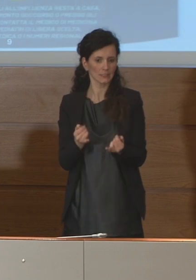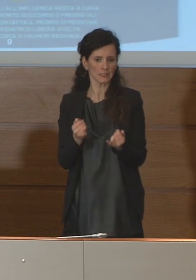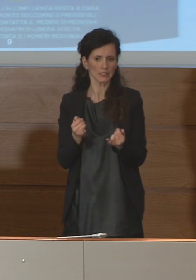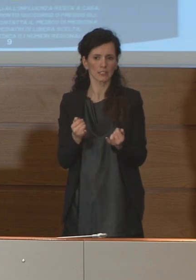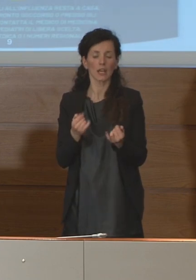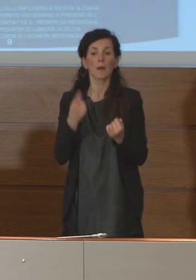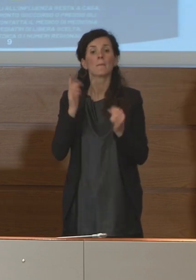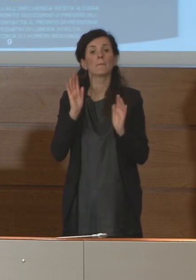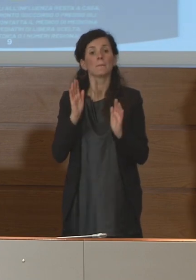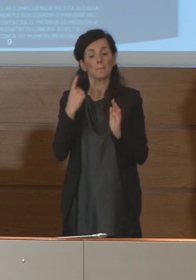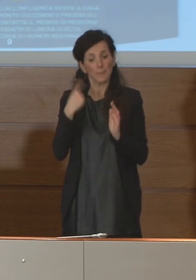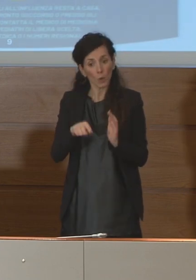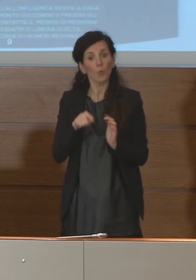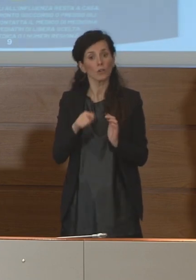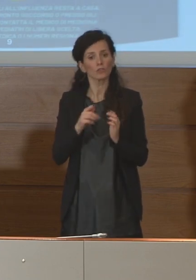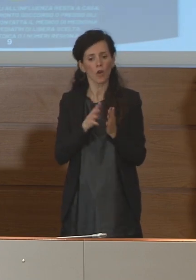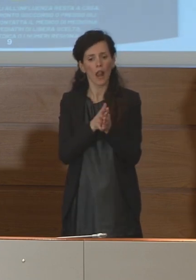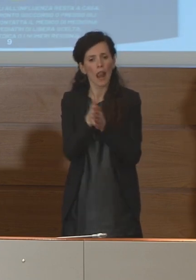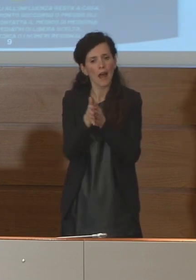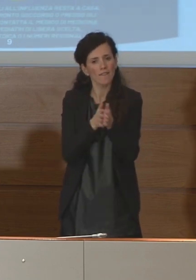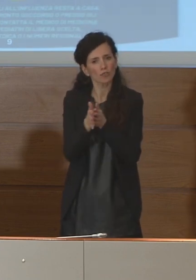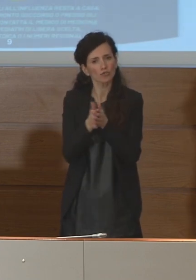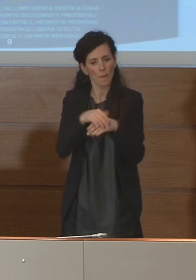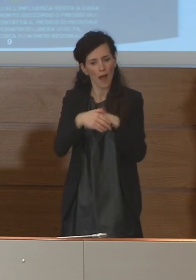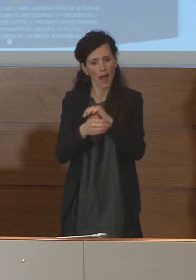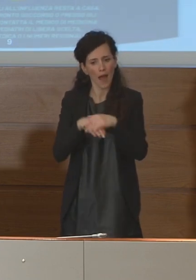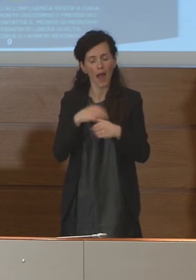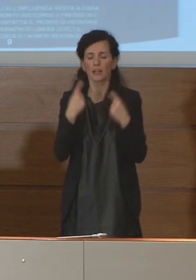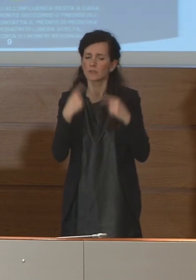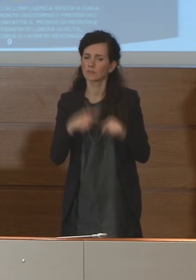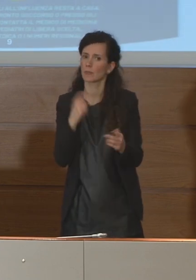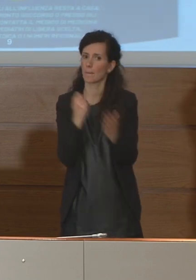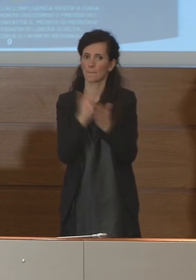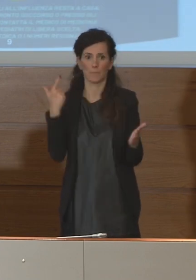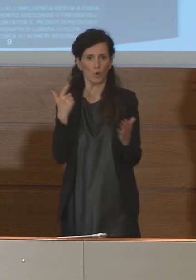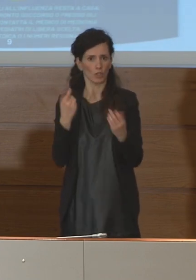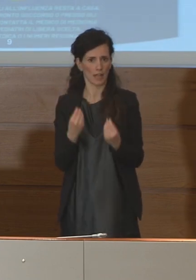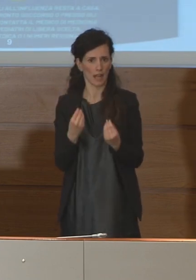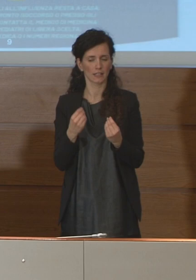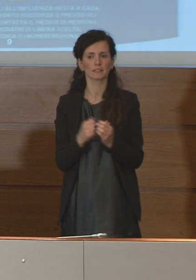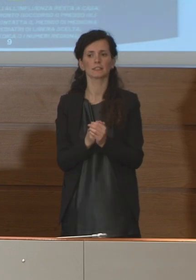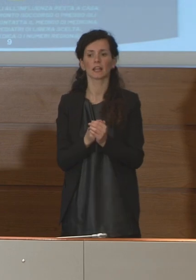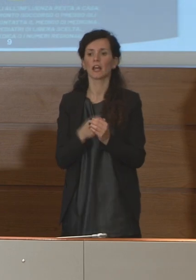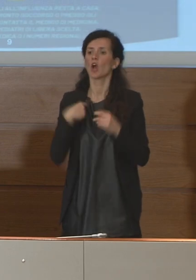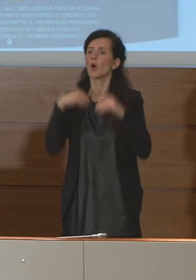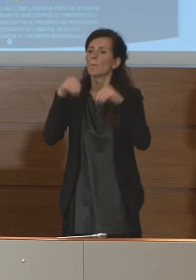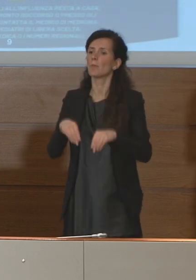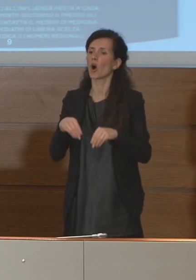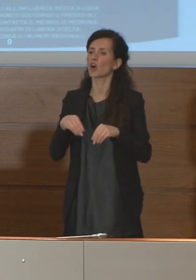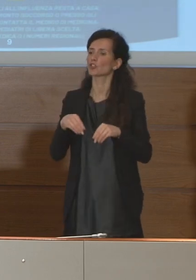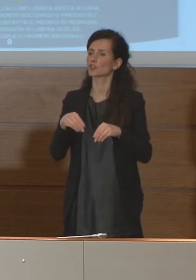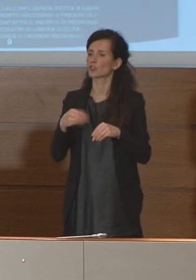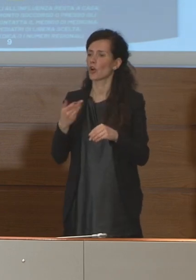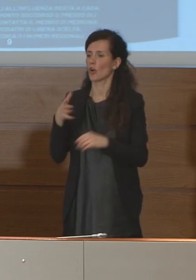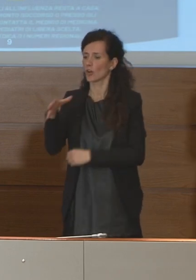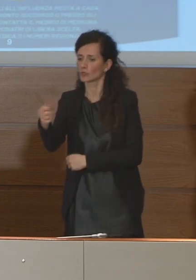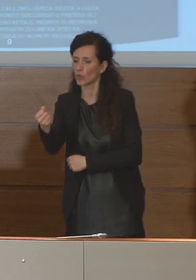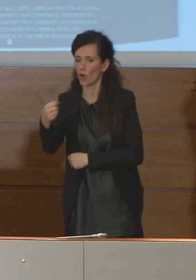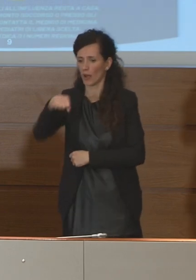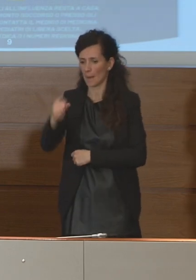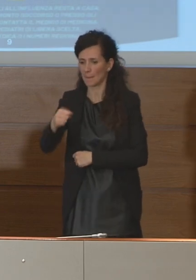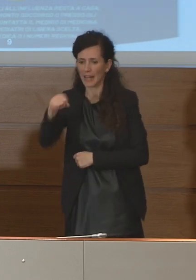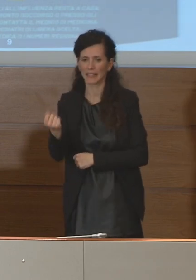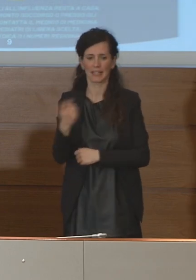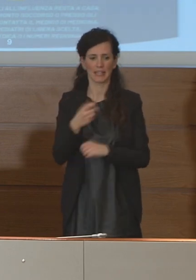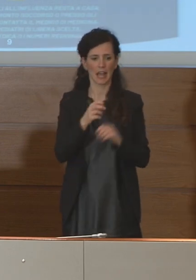per cui il lavaggio delle mani è sempre stato ed è il punto essenziale nei luoghi comuni dove noi tocchiamo maniglie manopole o